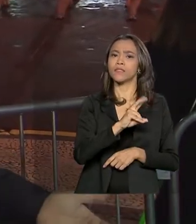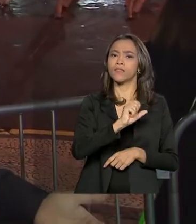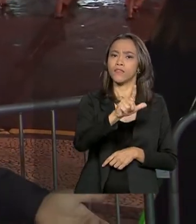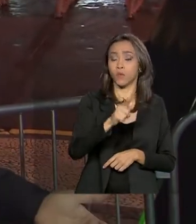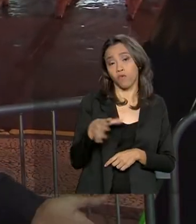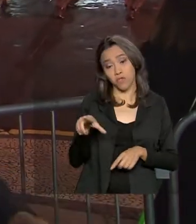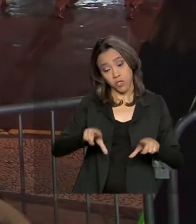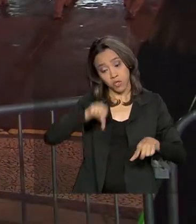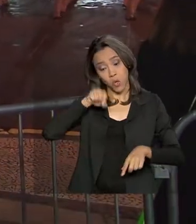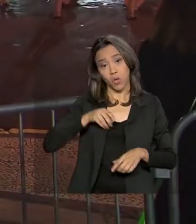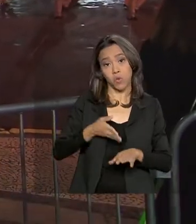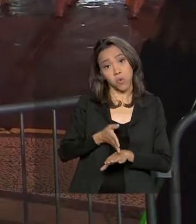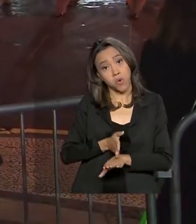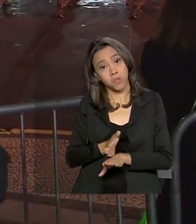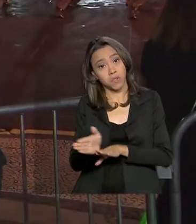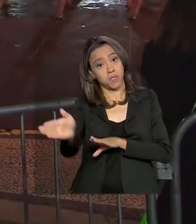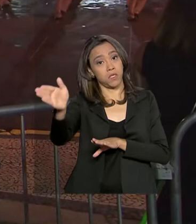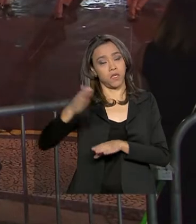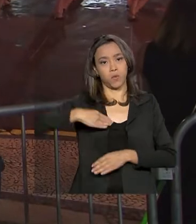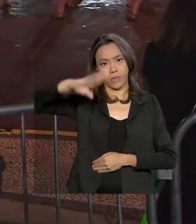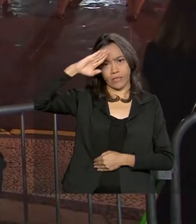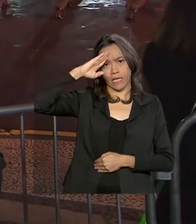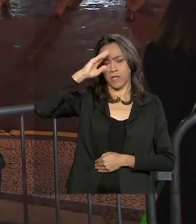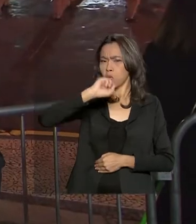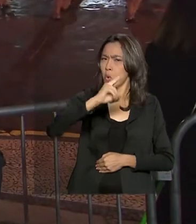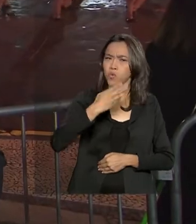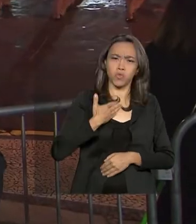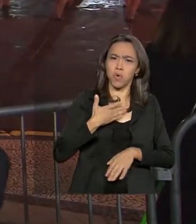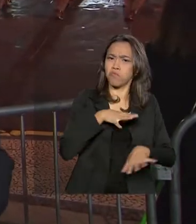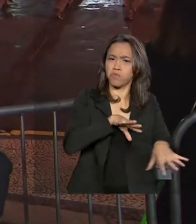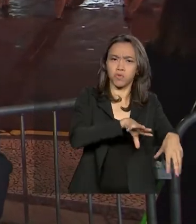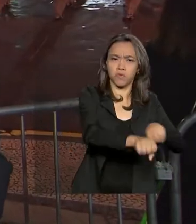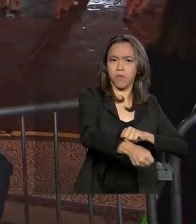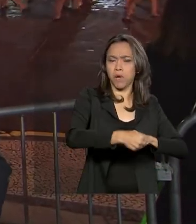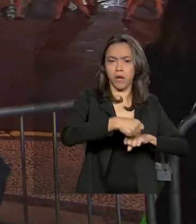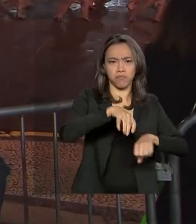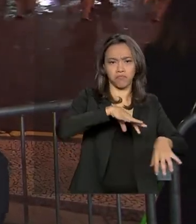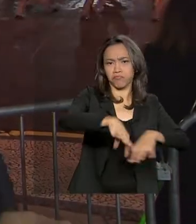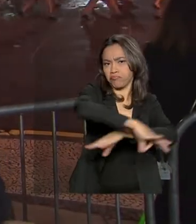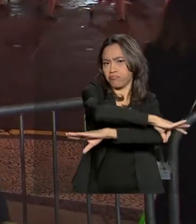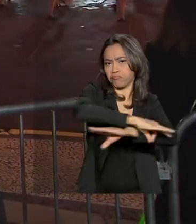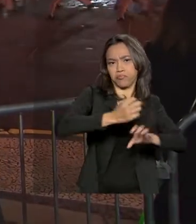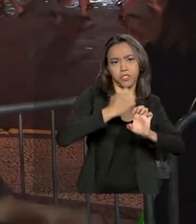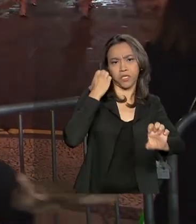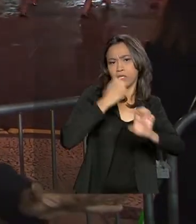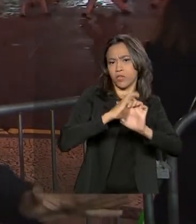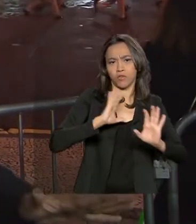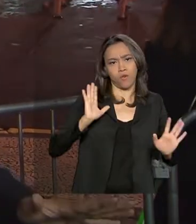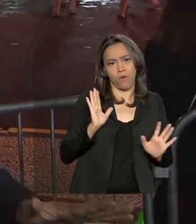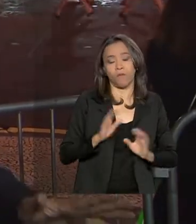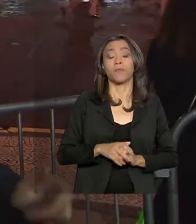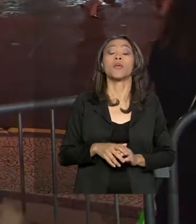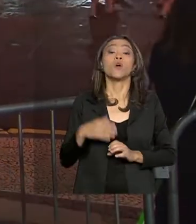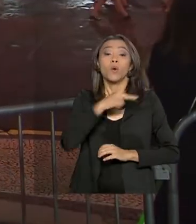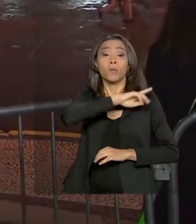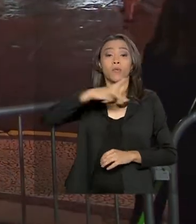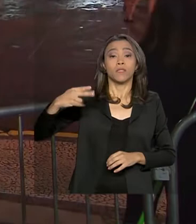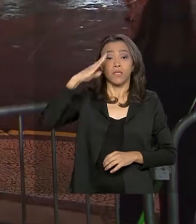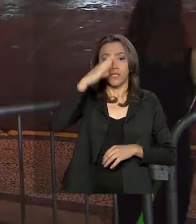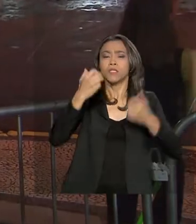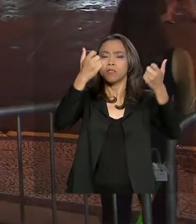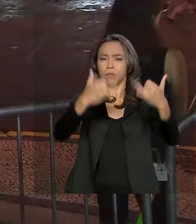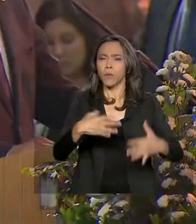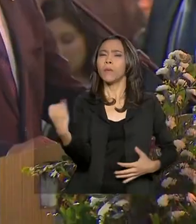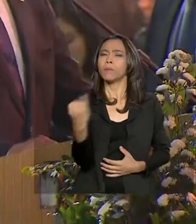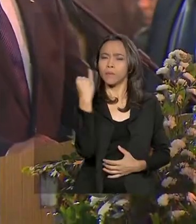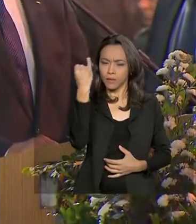a carreira no exército ou apenas se formar em engenharia. Durante o discurso, o presidente da república ressaltou a importância